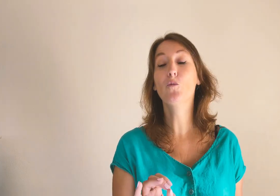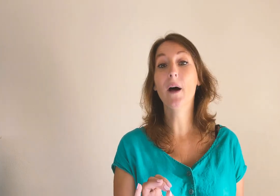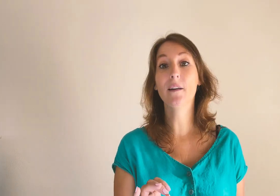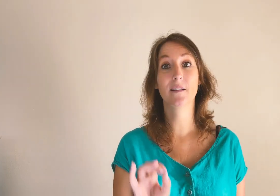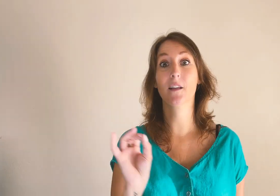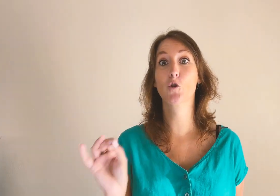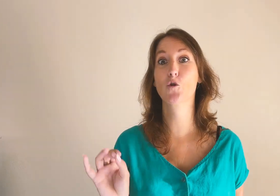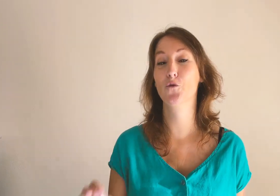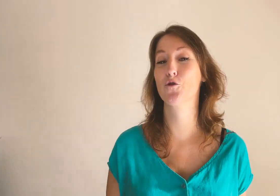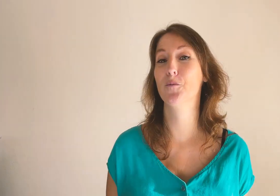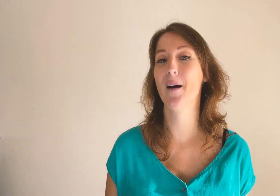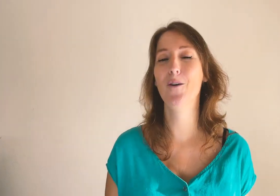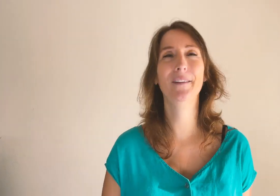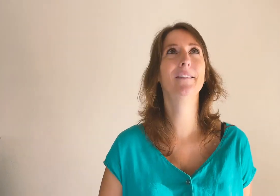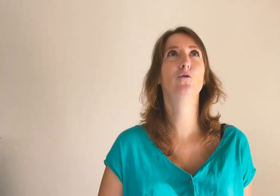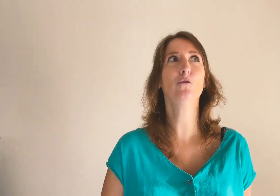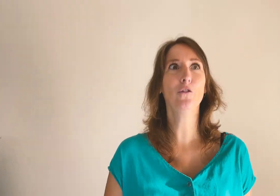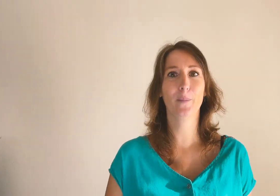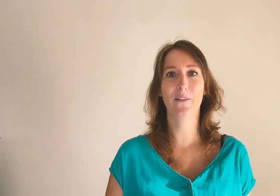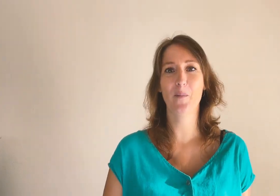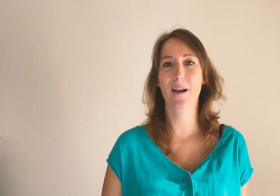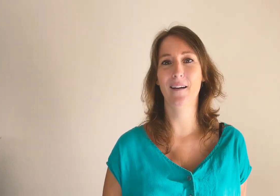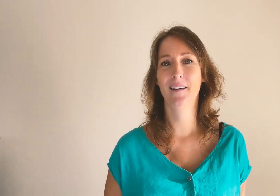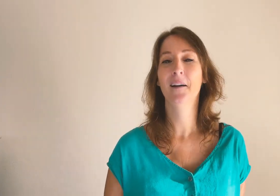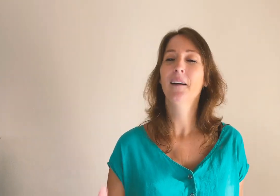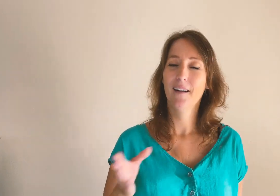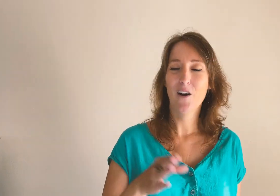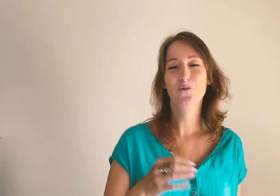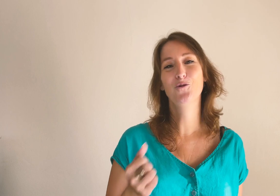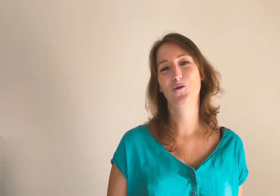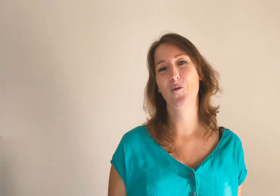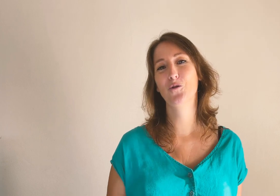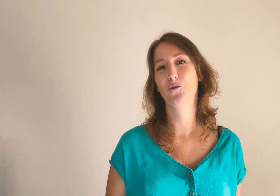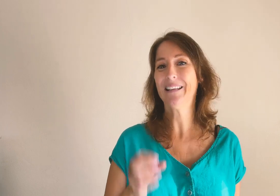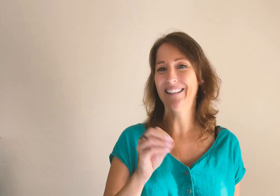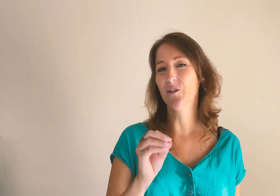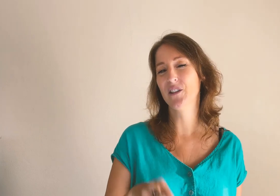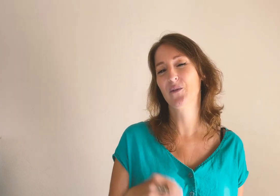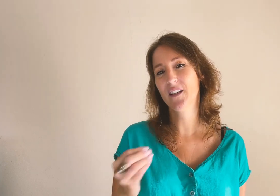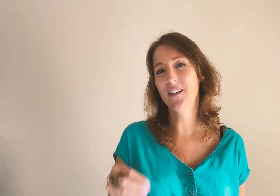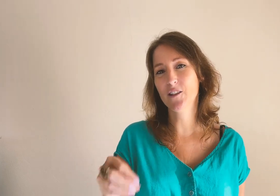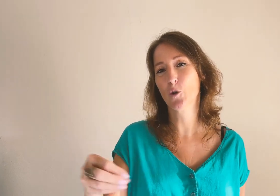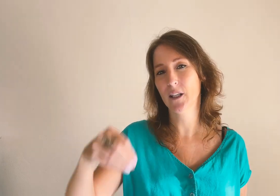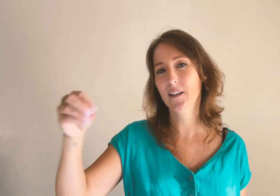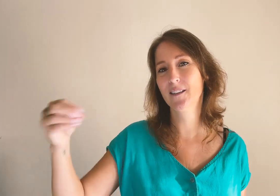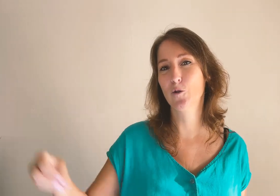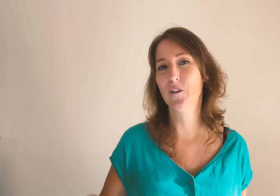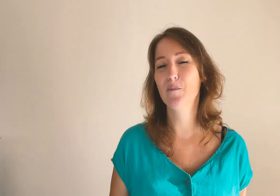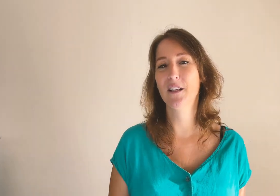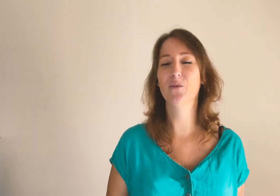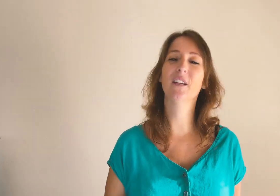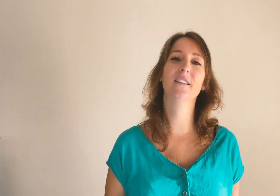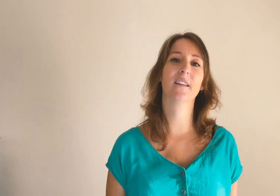pas. Si quelque chose ne fonctionne pas, on est tous passés par là. À vous, justement, d'identifier, isoler, exécuter, planifier, etc.